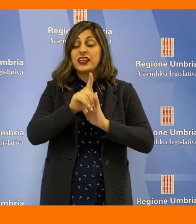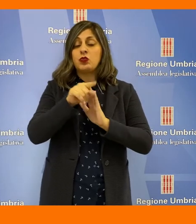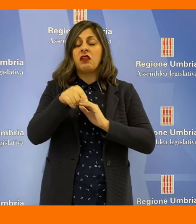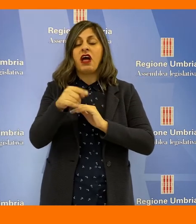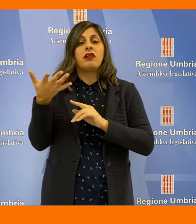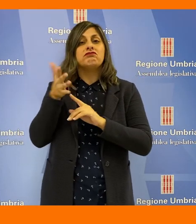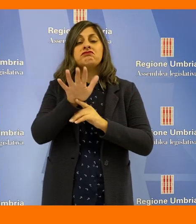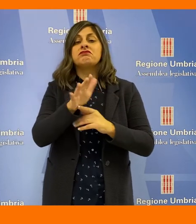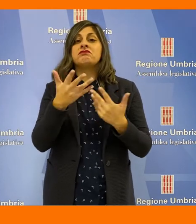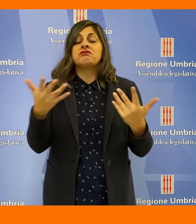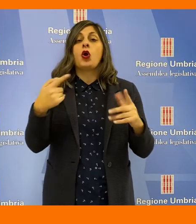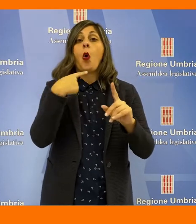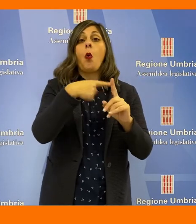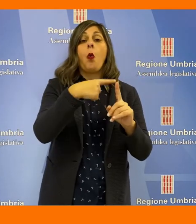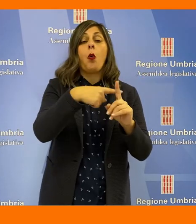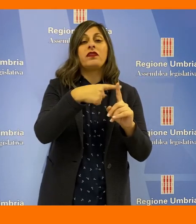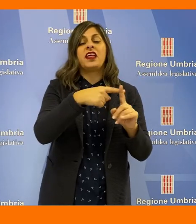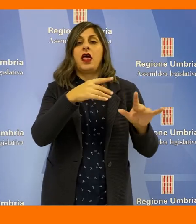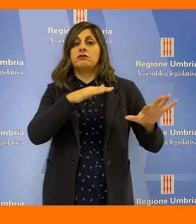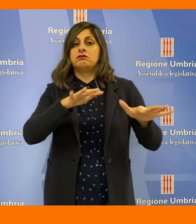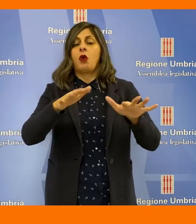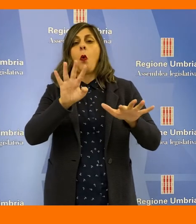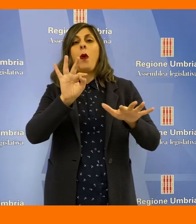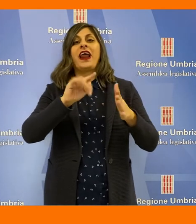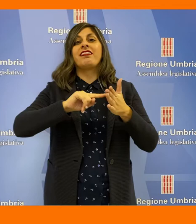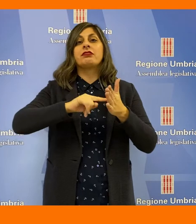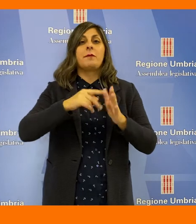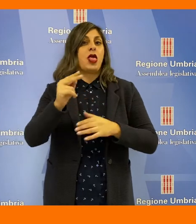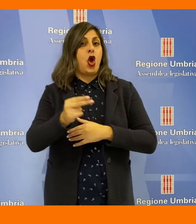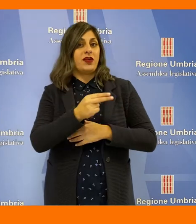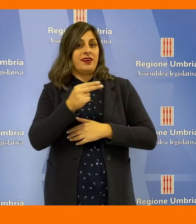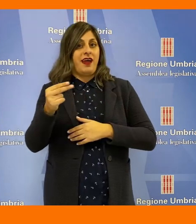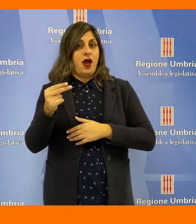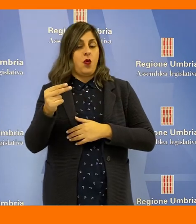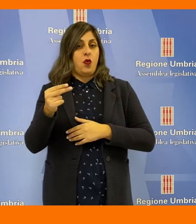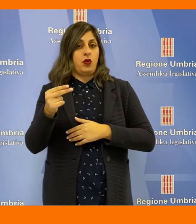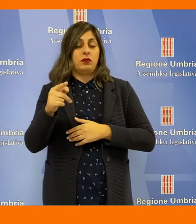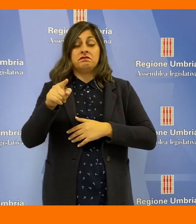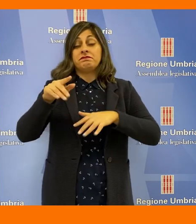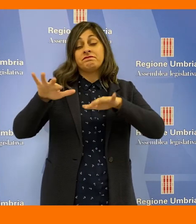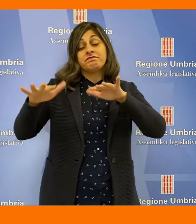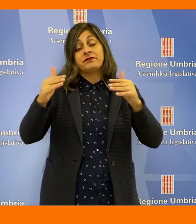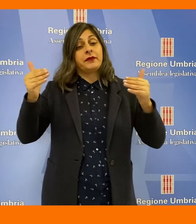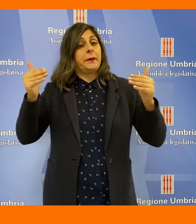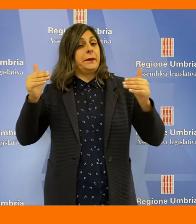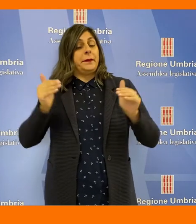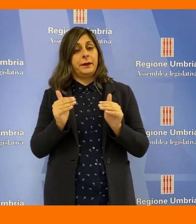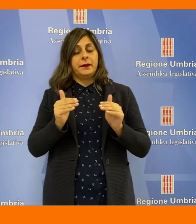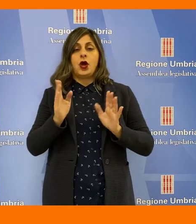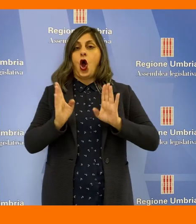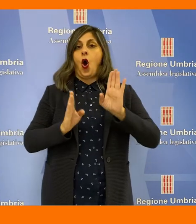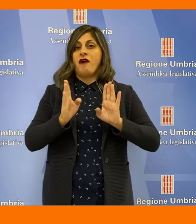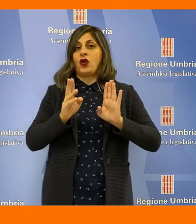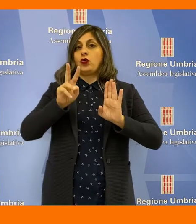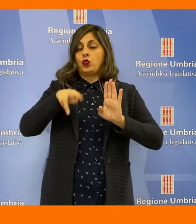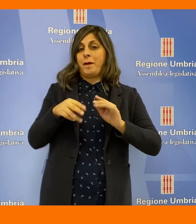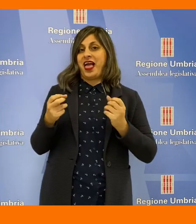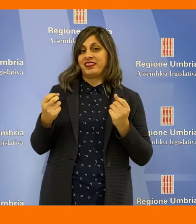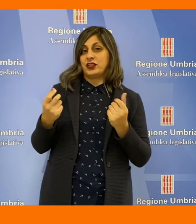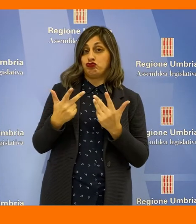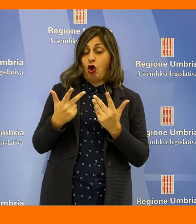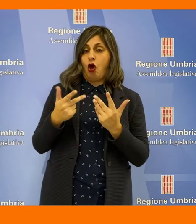evidenzia un utile pari a circa 40 milioni di euro, con un lieve decremento rispetto al